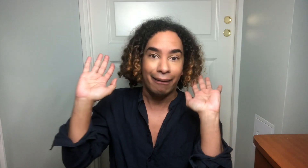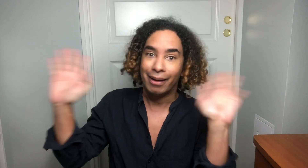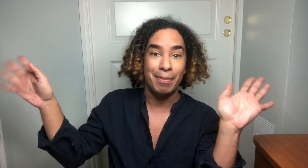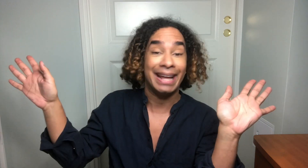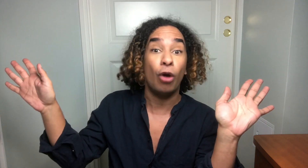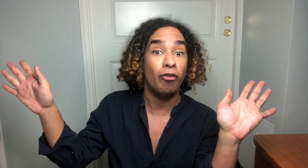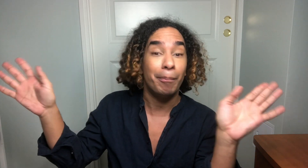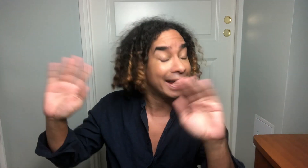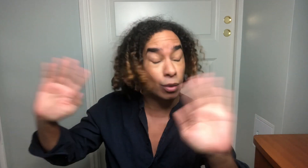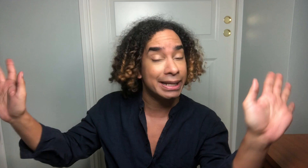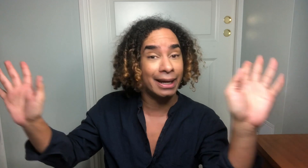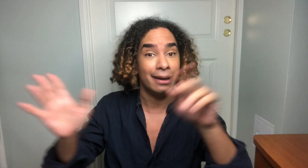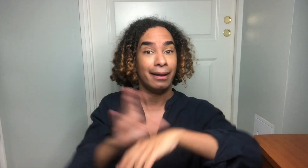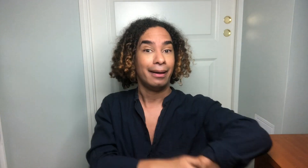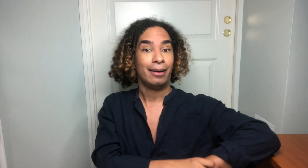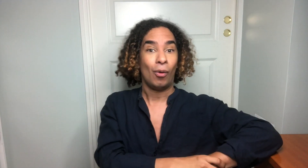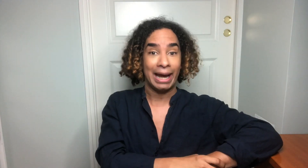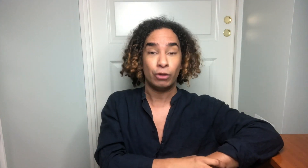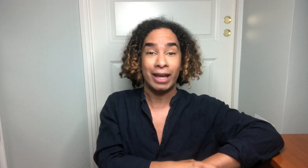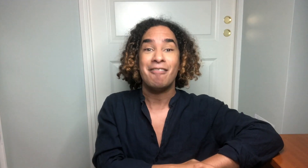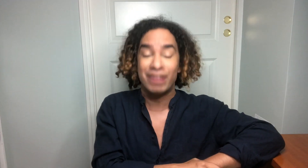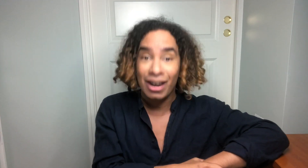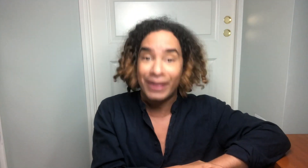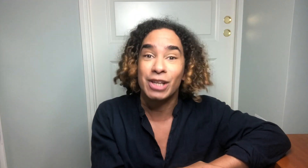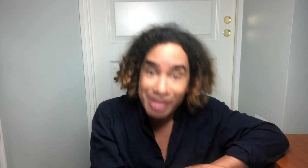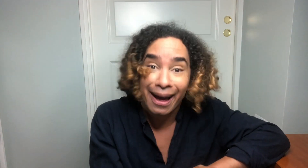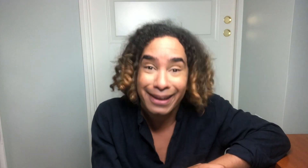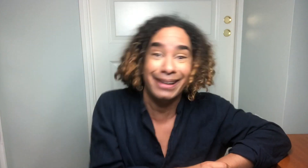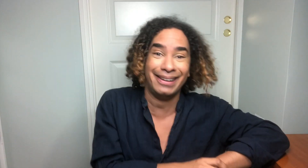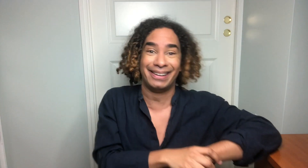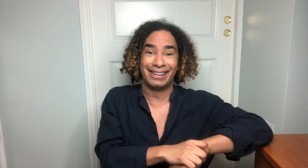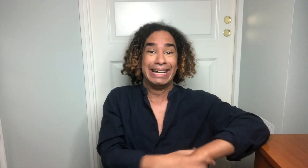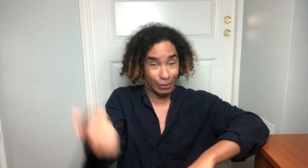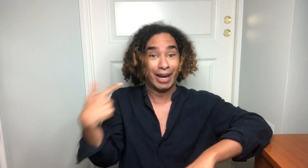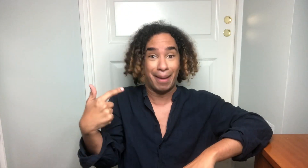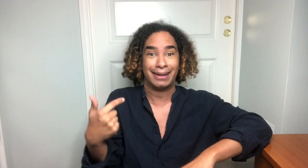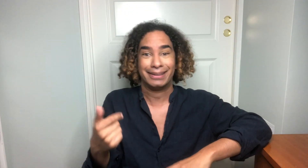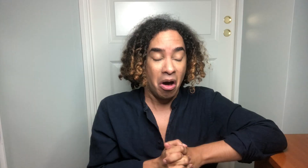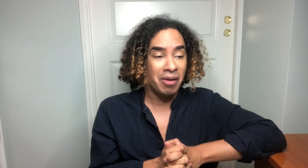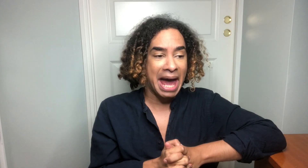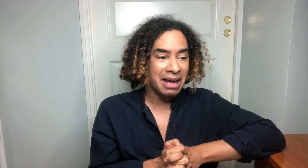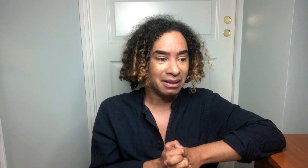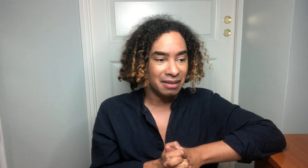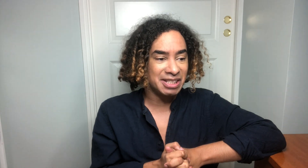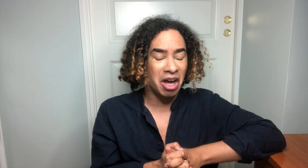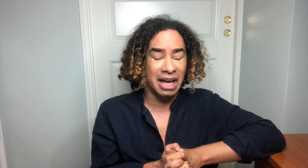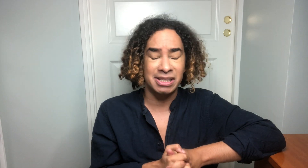Men det er lov. Begge to er single. Og hele Norge vil at det skal skje. Inkludert meg. Ok, vi snakkes.